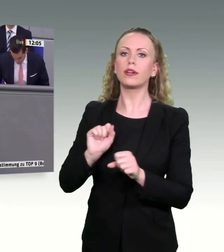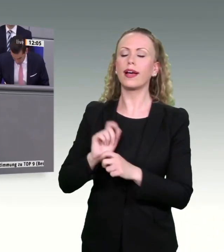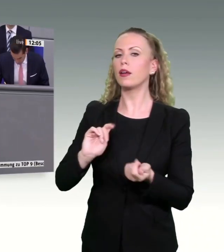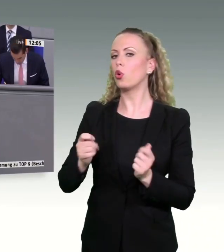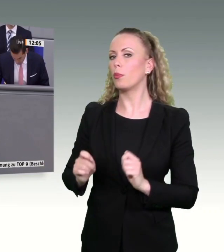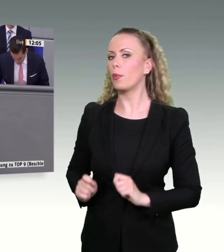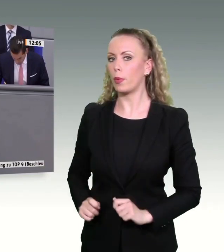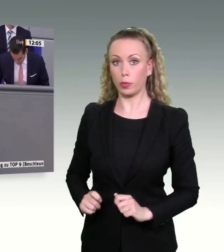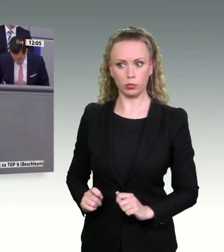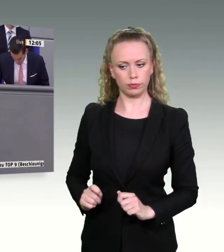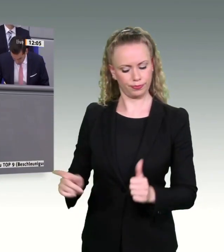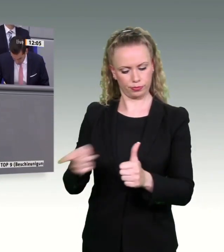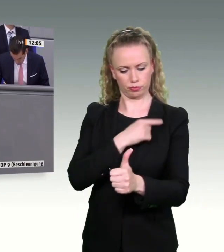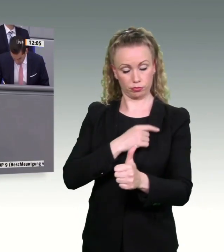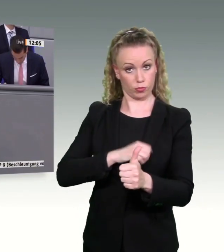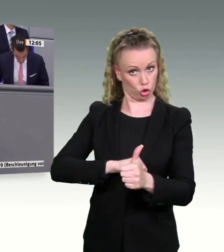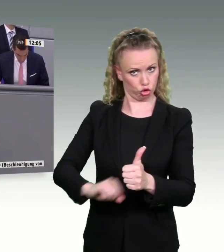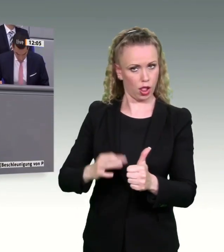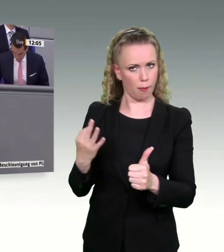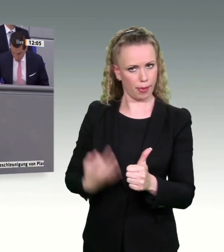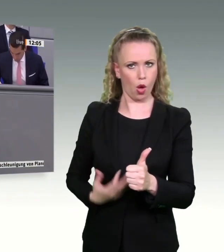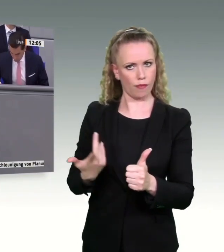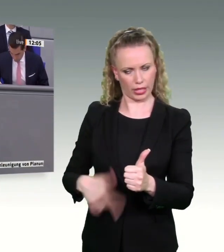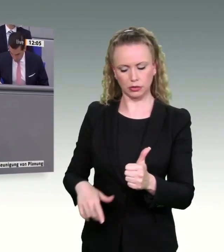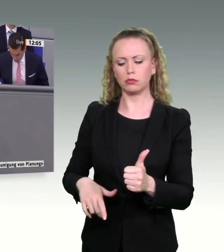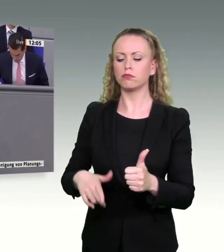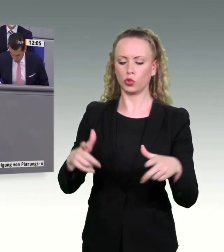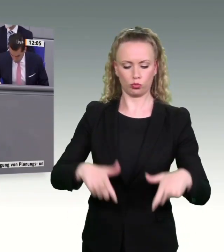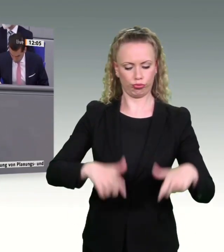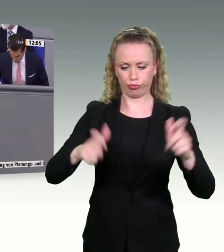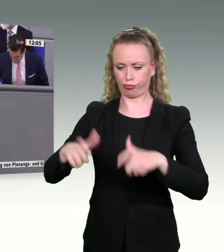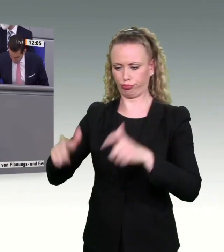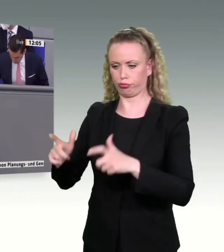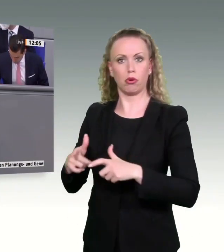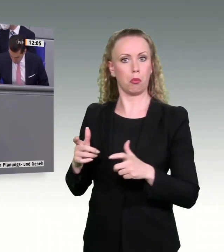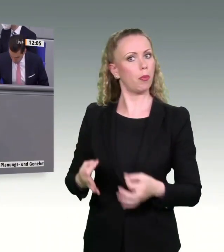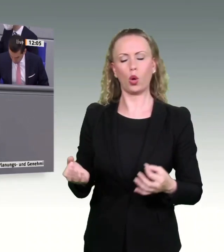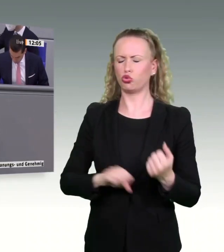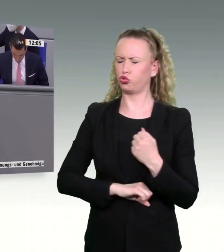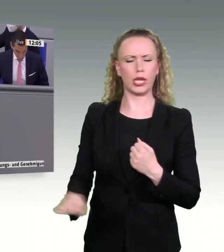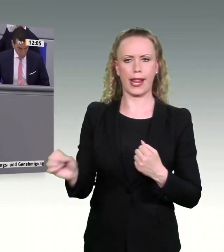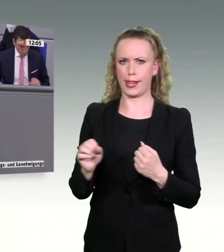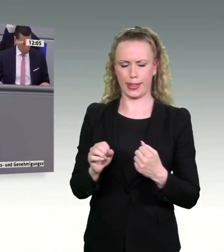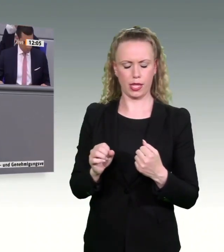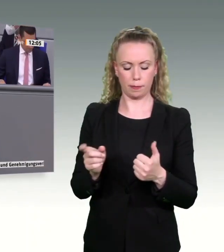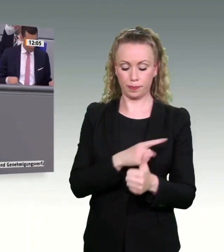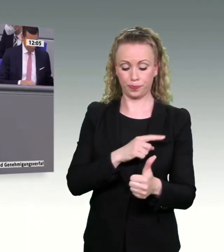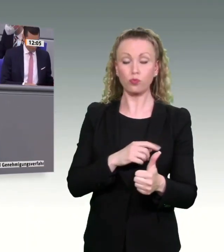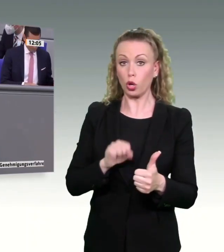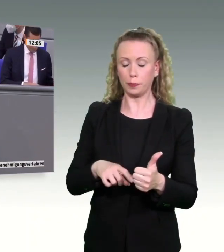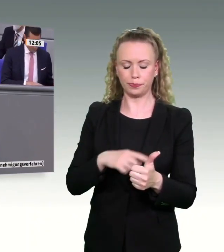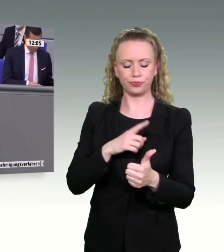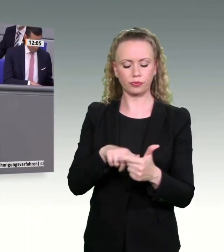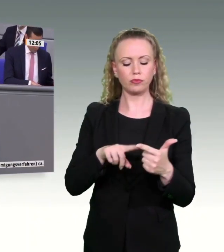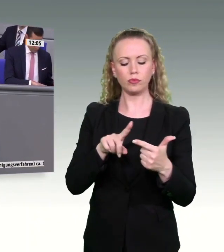Dingen, die wir schnell brauchen. FSRUs, also schwimmende Terminals. Das ist das, was wir unglaublich schnell umsetzen können. Auf der anderen Seite aber natürlich